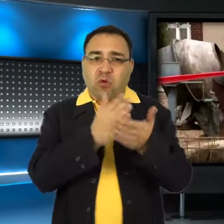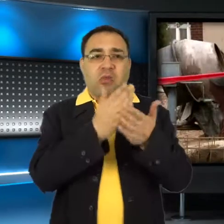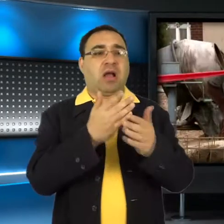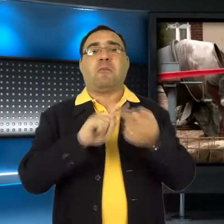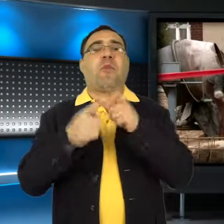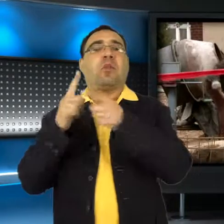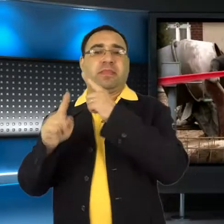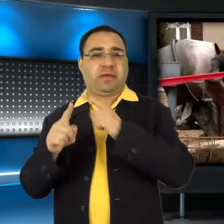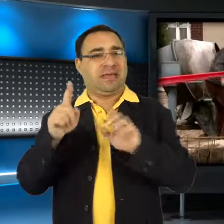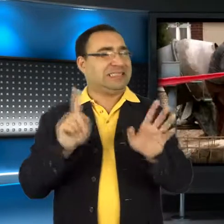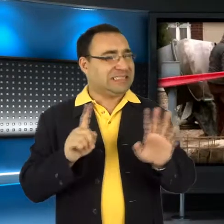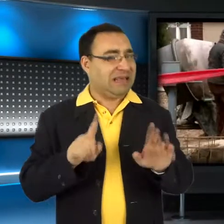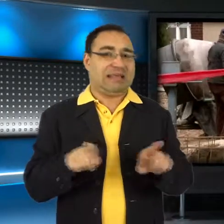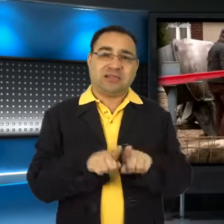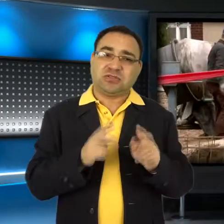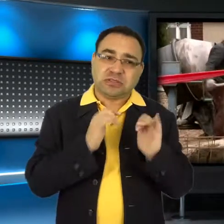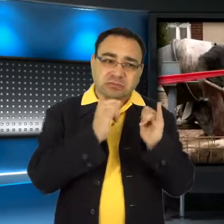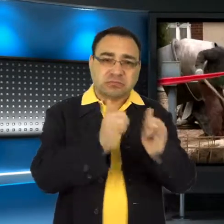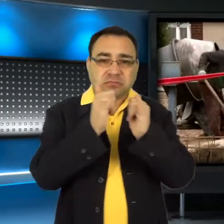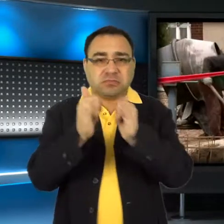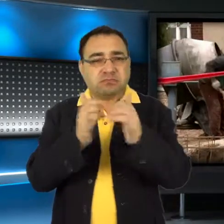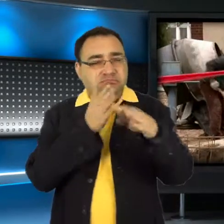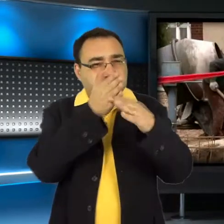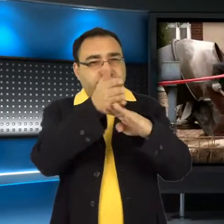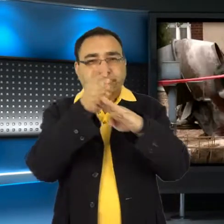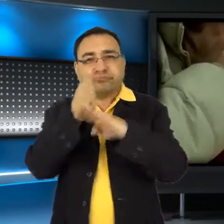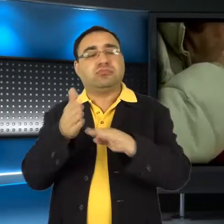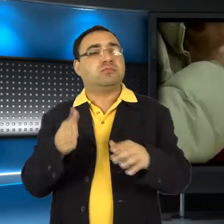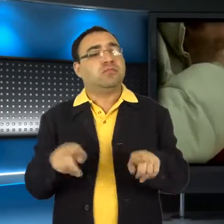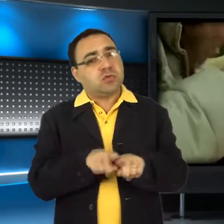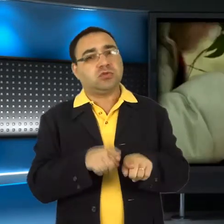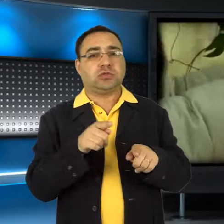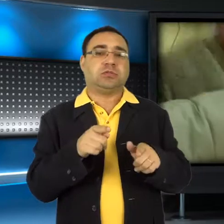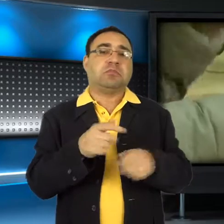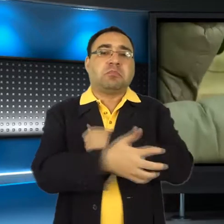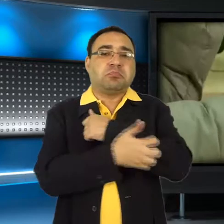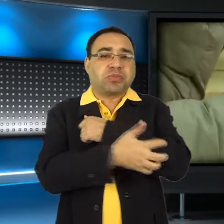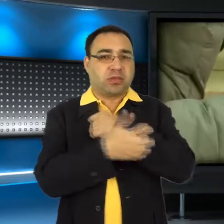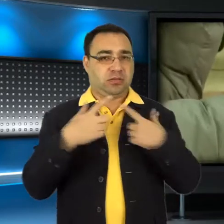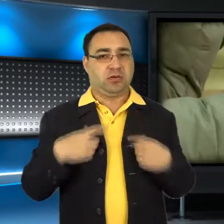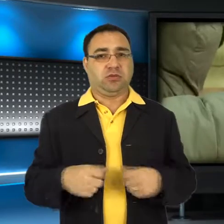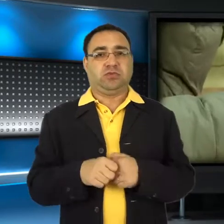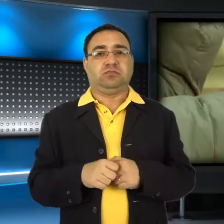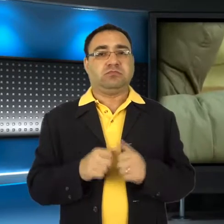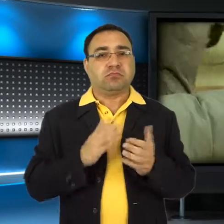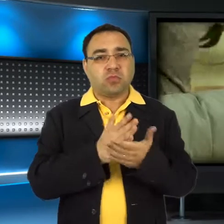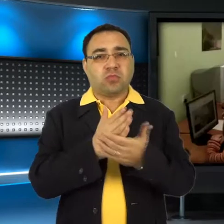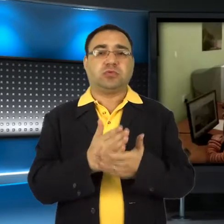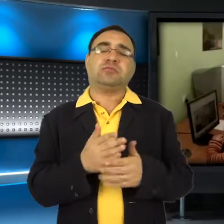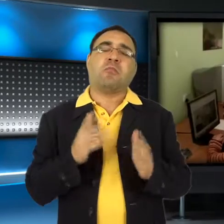nie tylko rozwiązaniem dla polityki społecznej kraju, ale także sposobem na dotarcie z ofertą biznesową do najbiedniejszych.